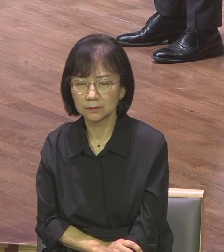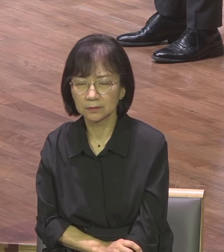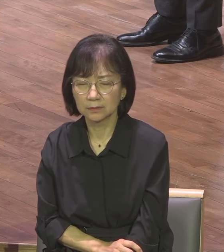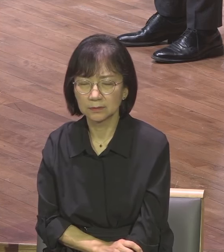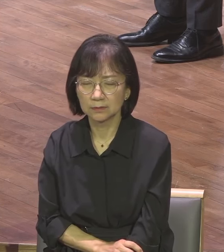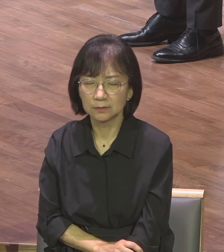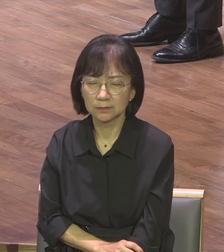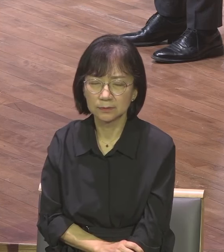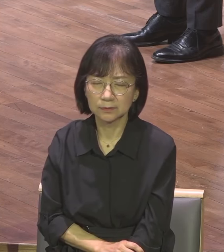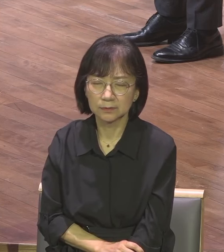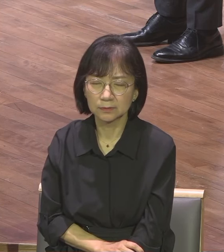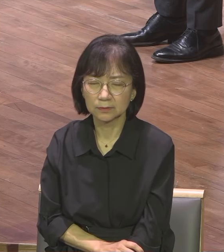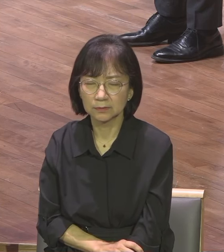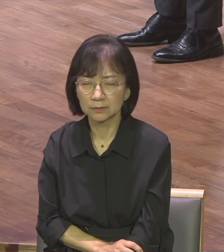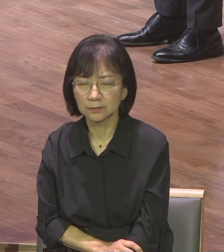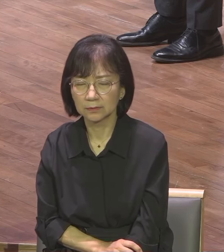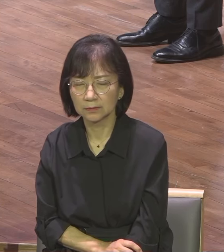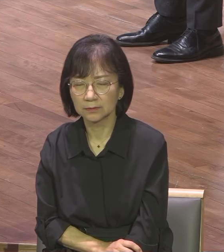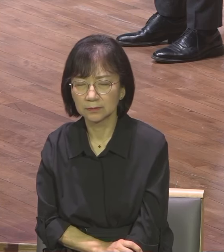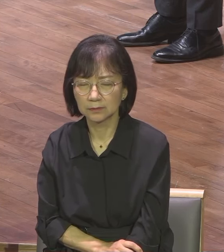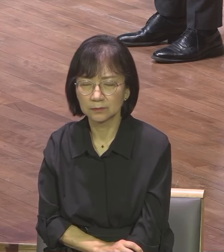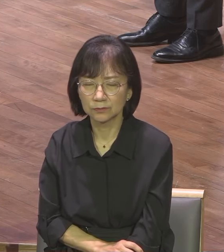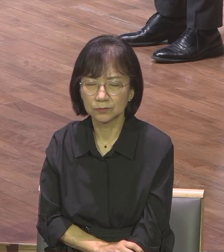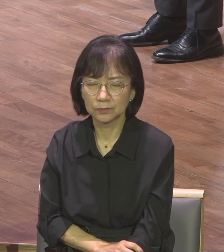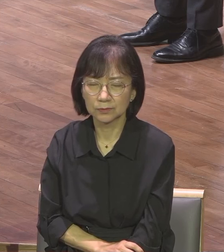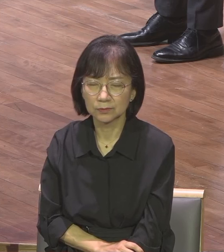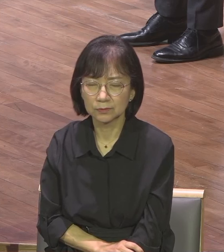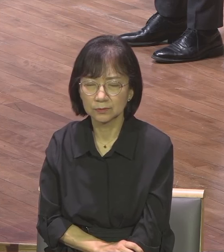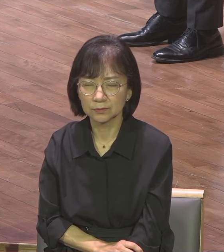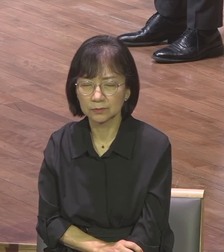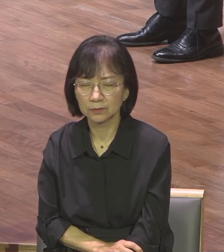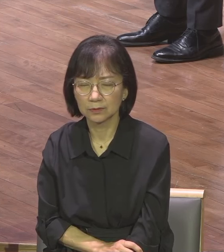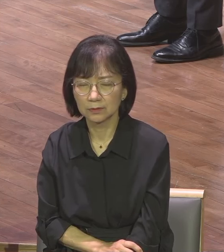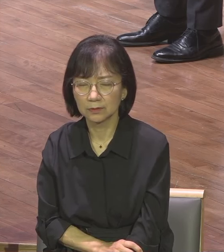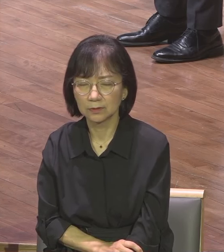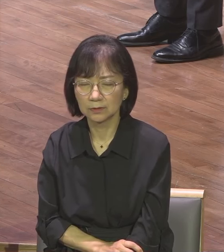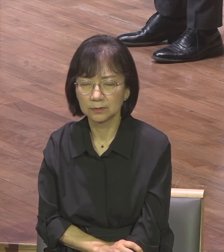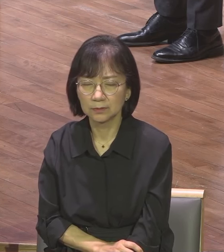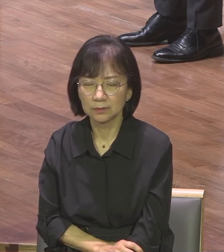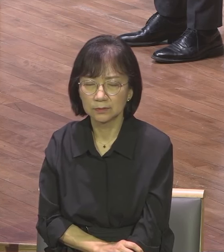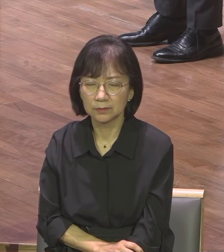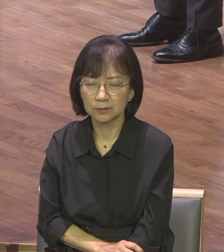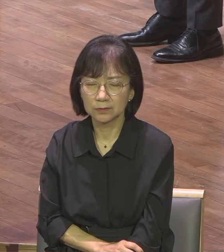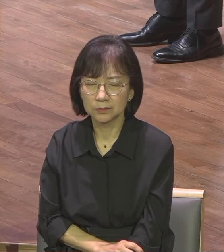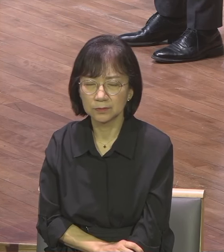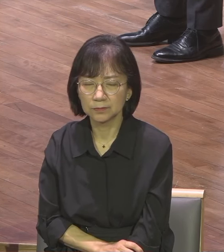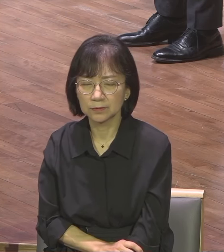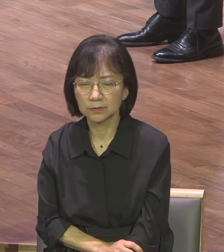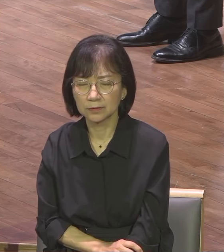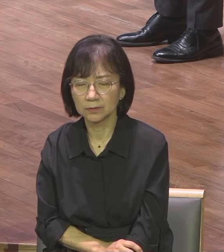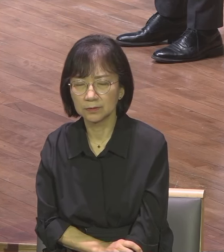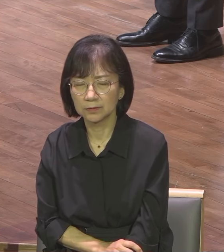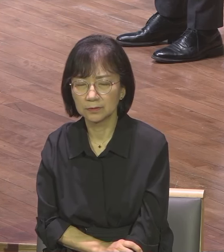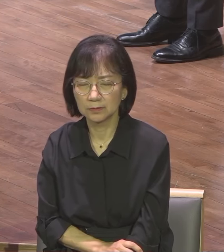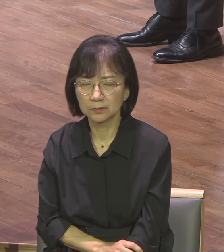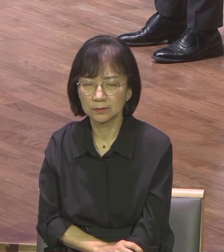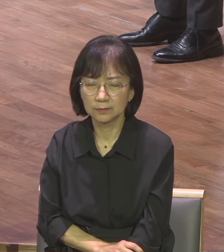이 말씀이 우리에게 임하기를 원합니다 우리에게 임하기를 원합니다 성교에게도 임하기를 원합니다 이 말씀 붙잡을 때 정말 정말로 정말로 하나님의